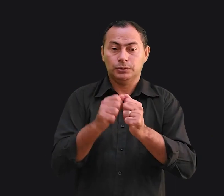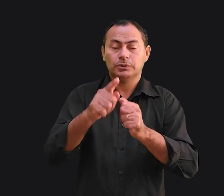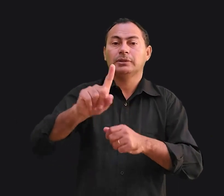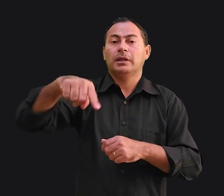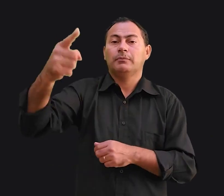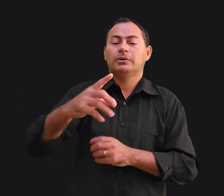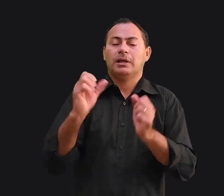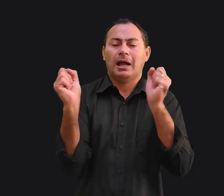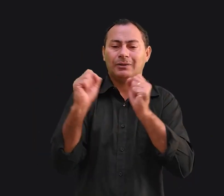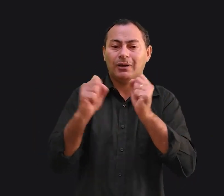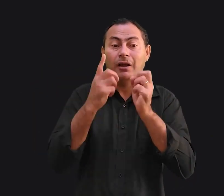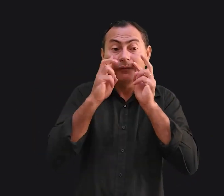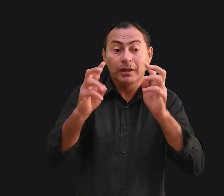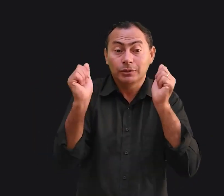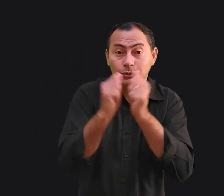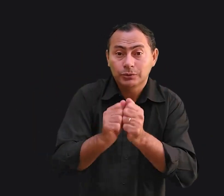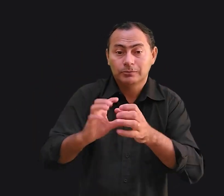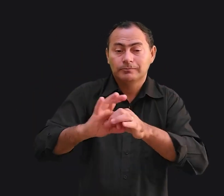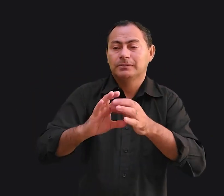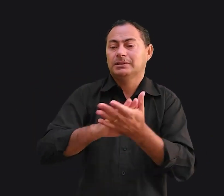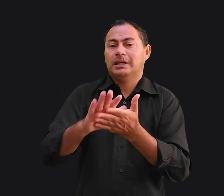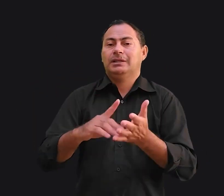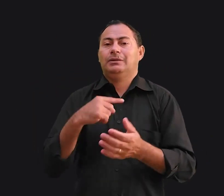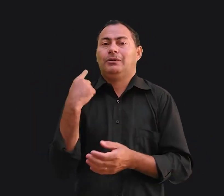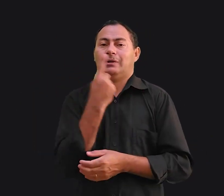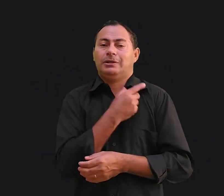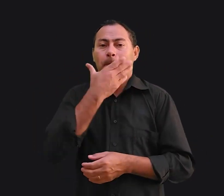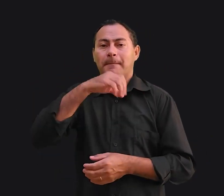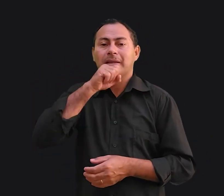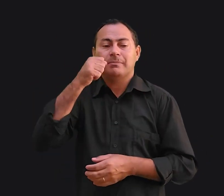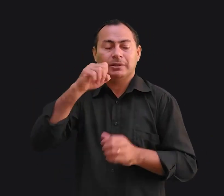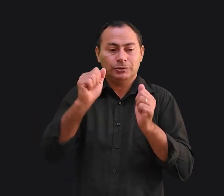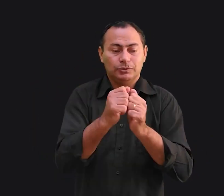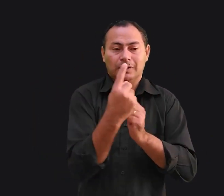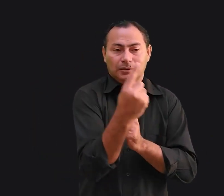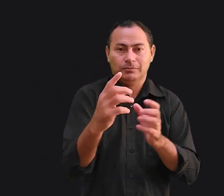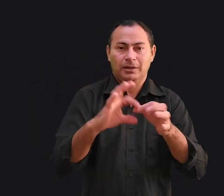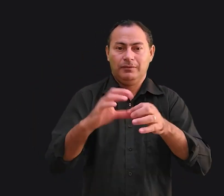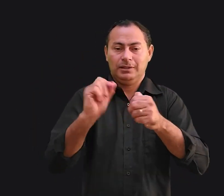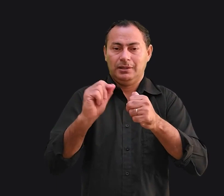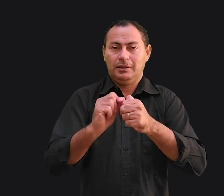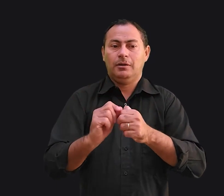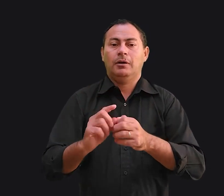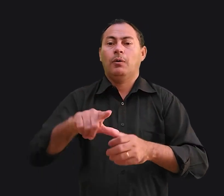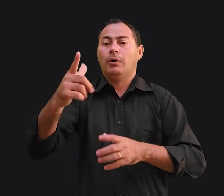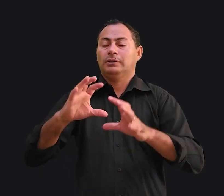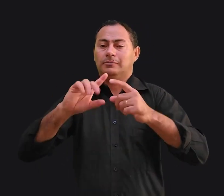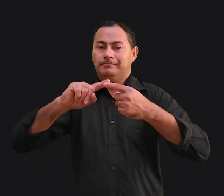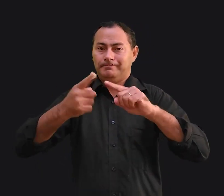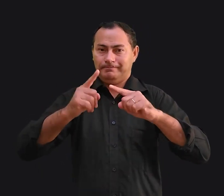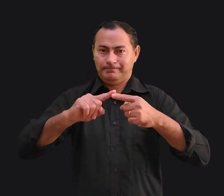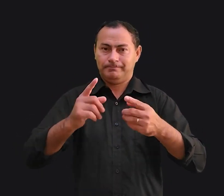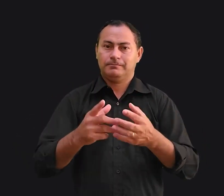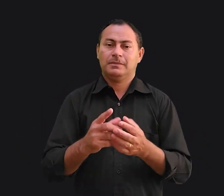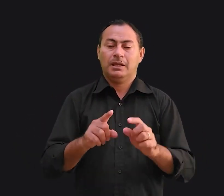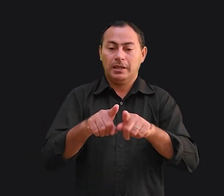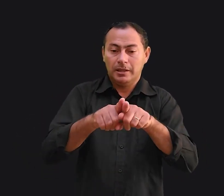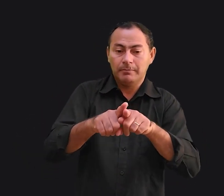e depois adorávamos vê-los juntos, sem nós. Cada um deles juntos formava então uma outra combinação, irmão com